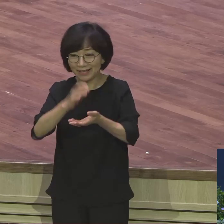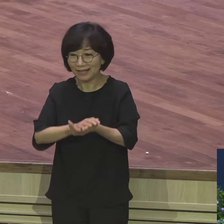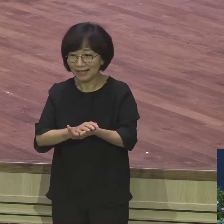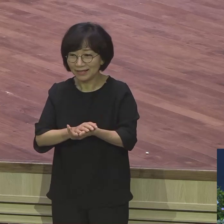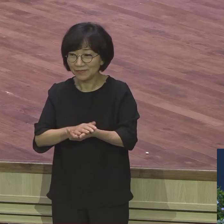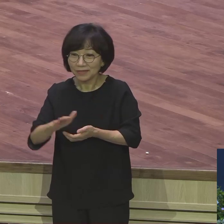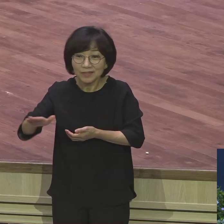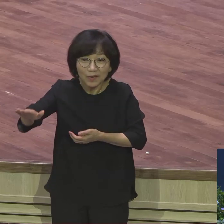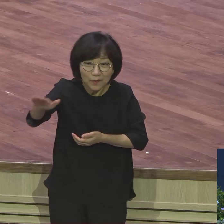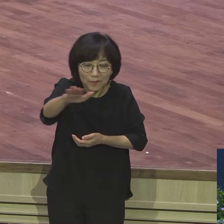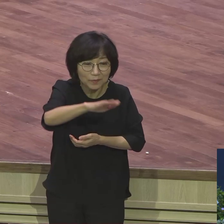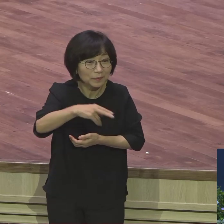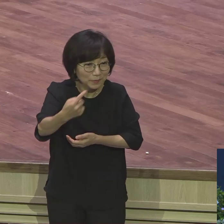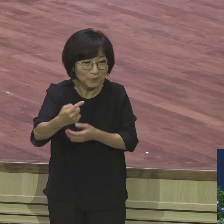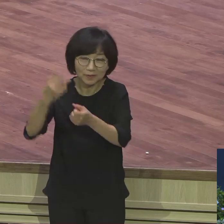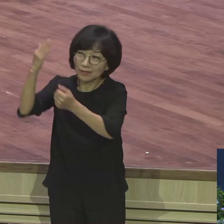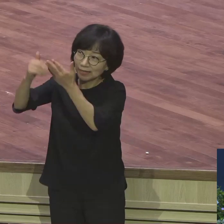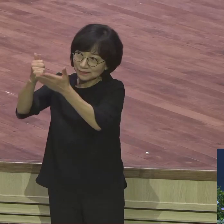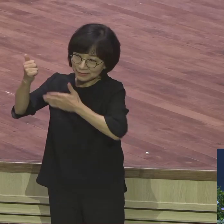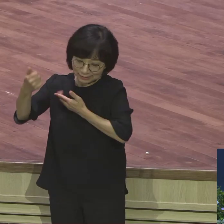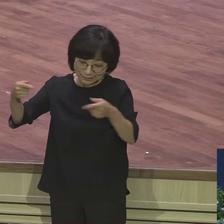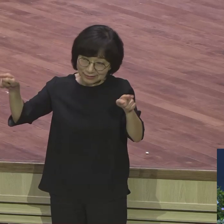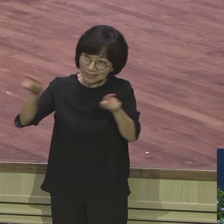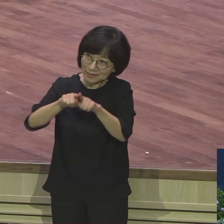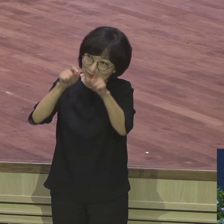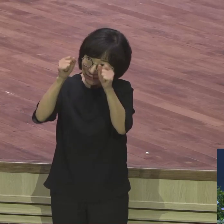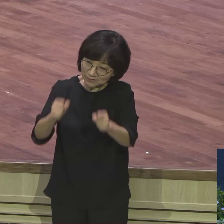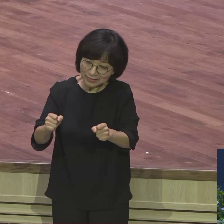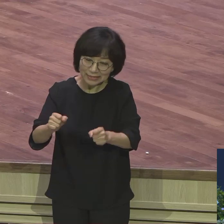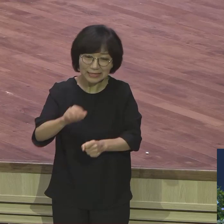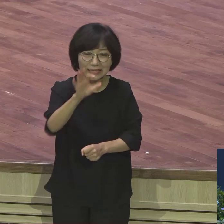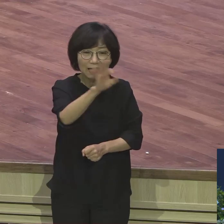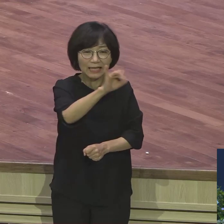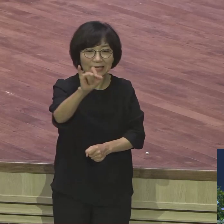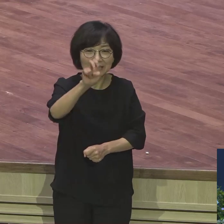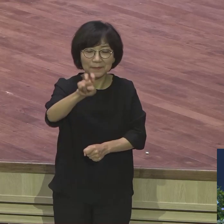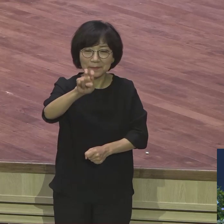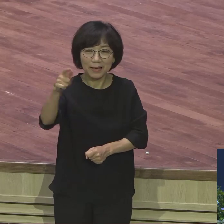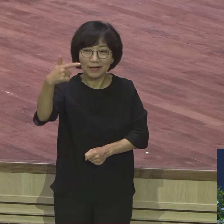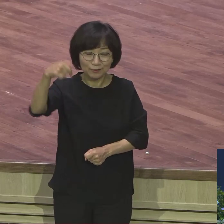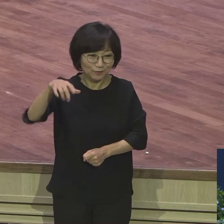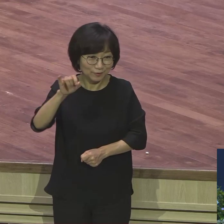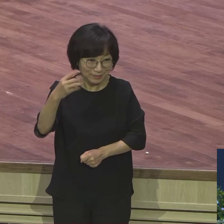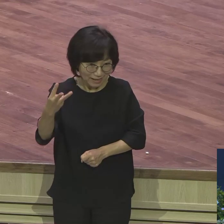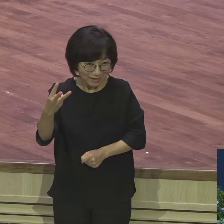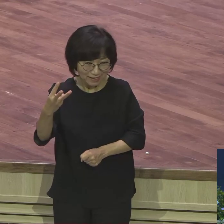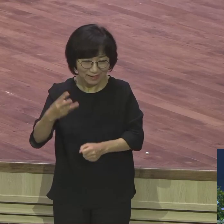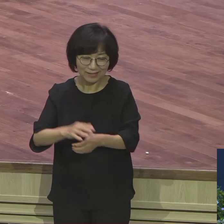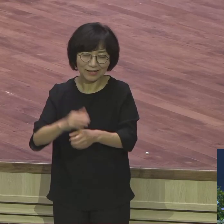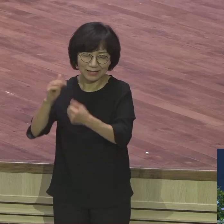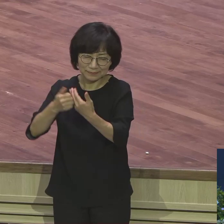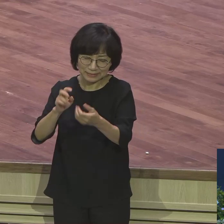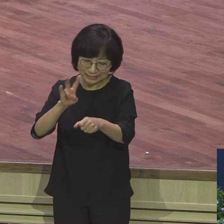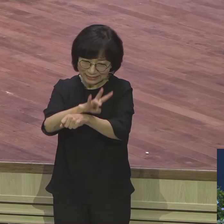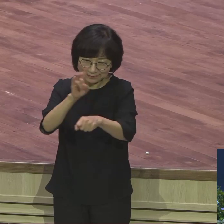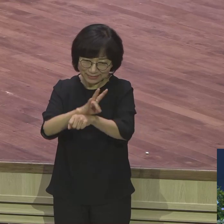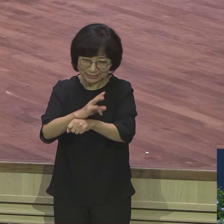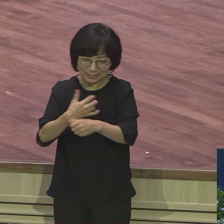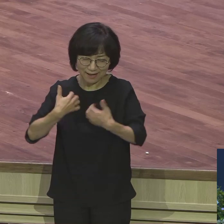임마누엘의 비밀을 24시 누리면서 모든 것을 합리하여 서류를 이루시는 하나님의 형통을 체험하는